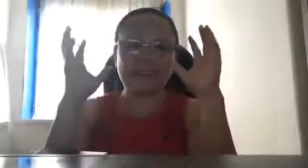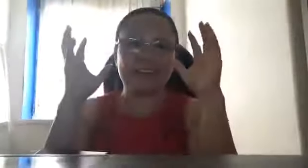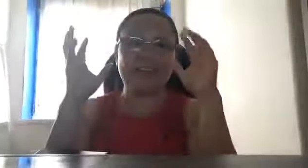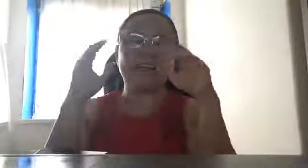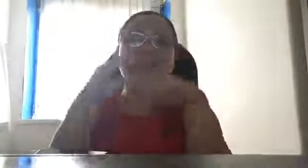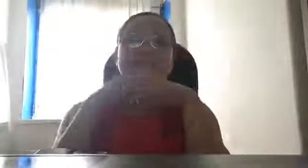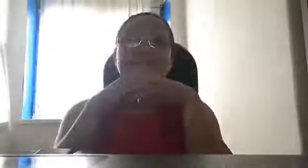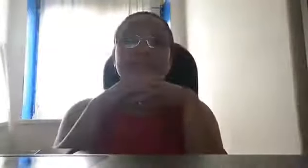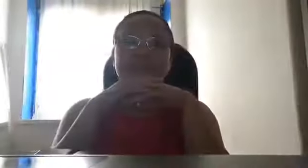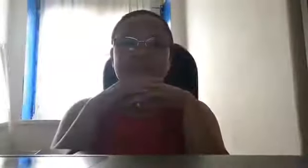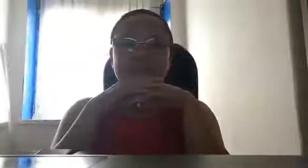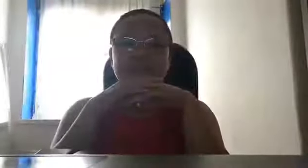tangahan.